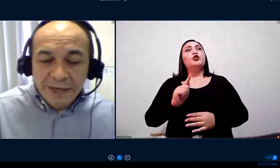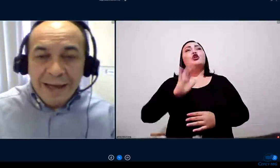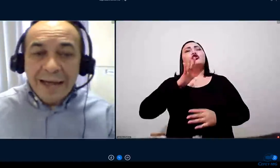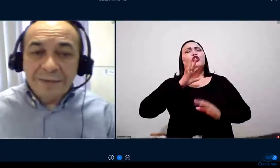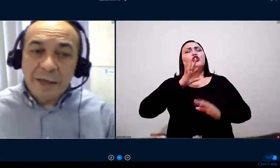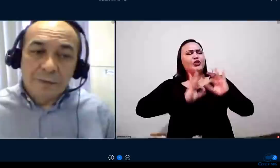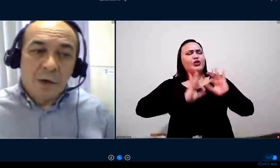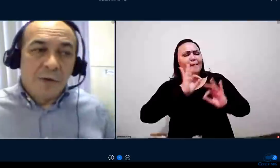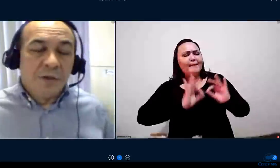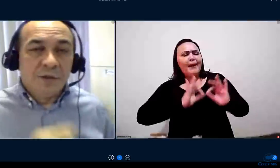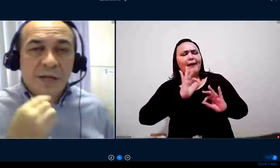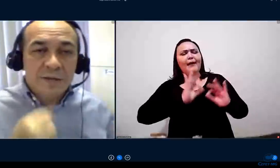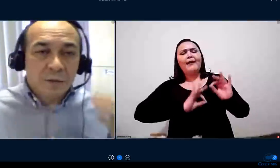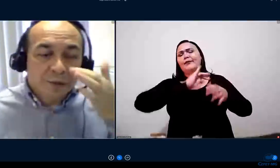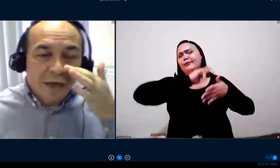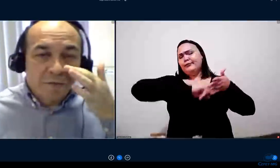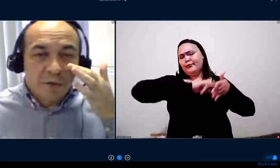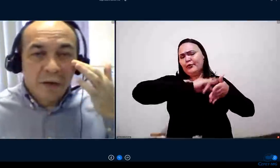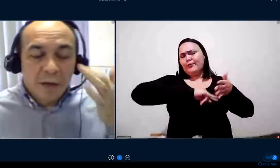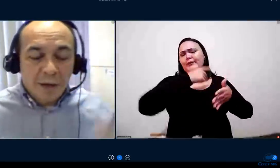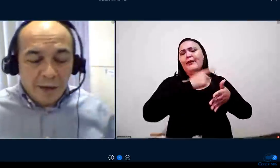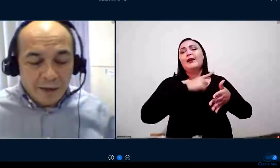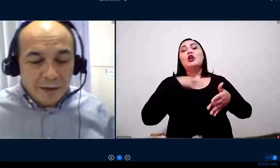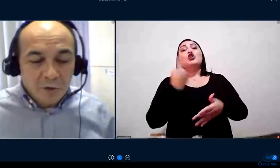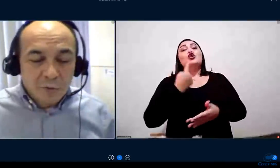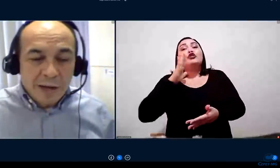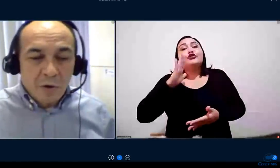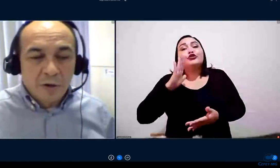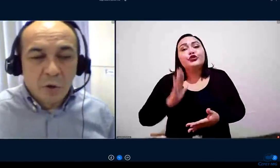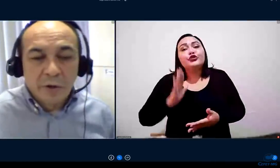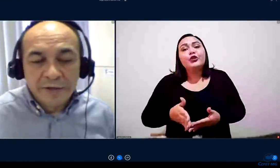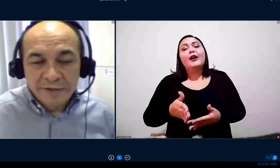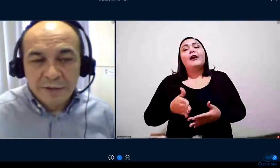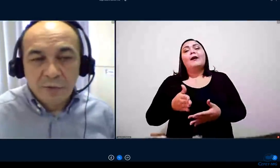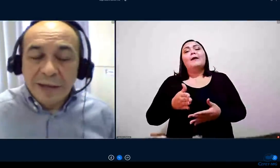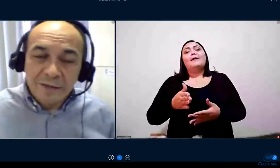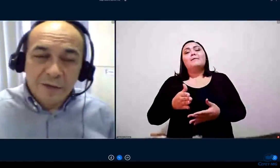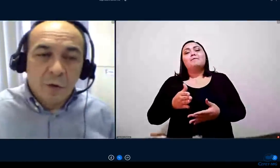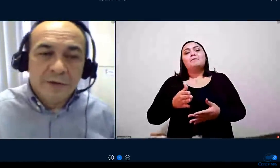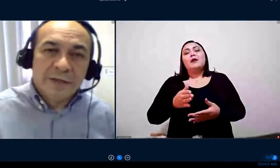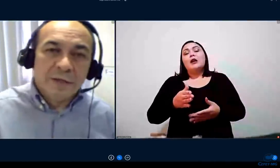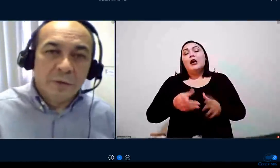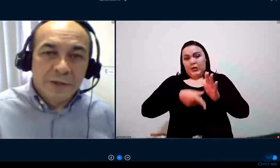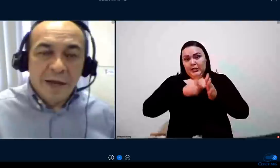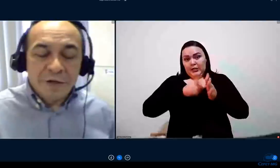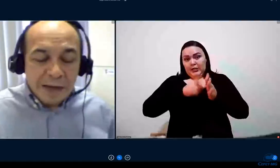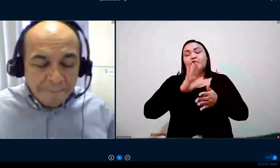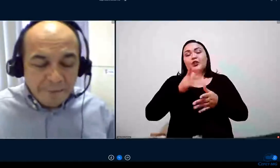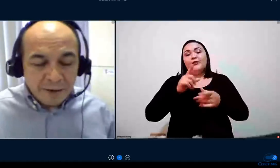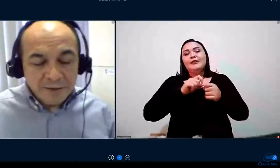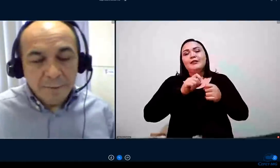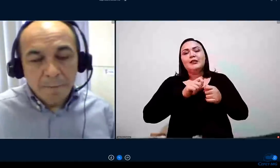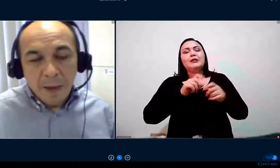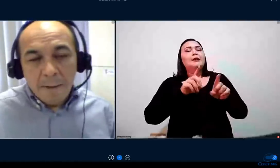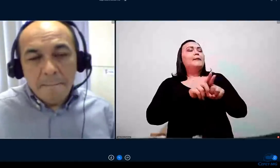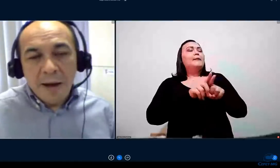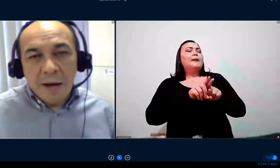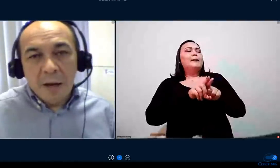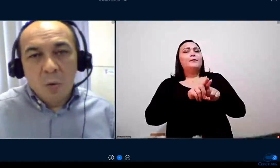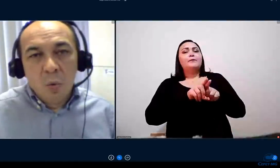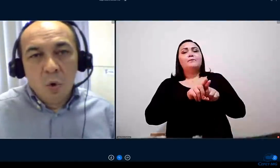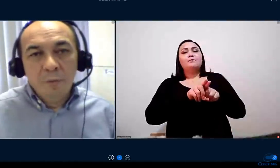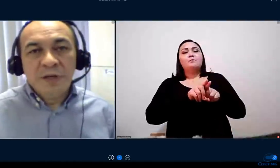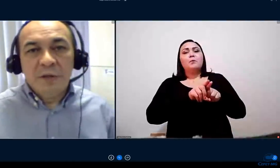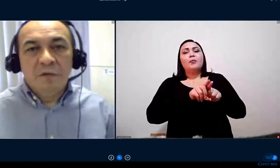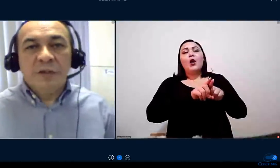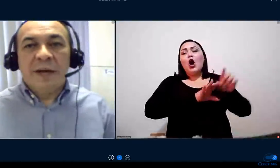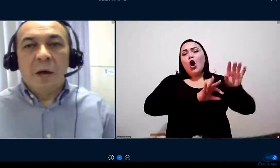domiciliar, até então a gente já executava isso na nossa organização, antiga organização didática, apenas para